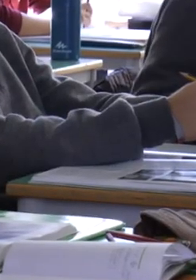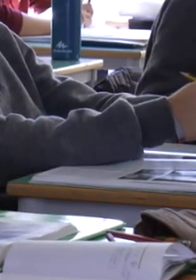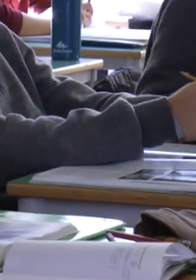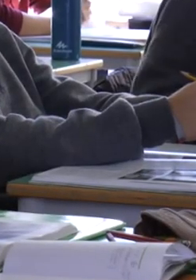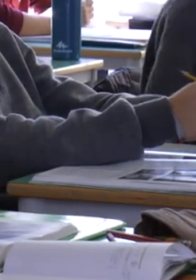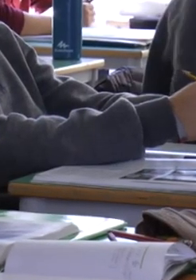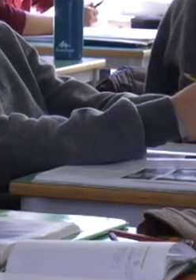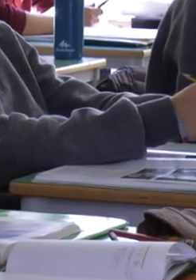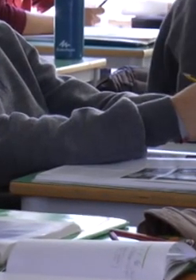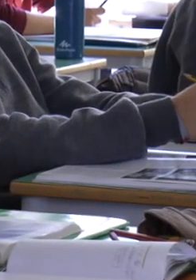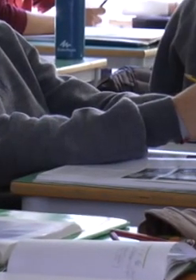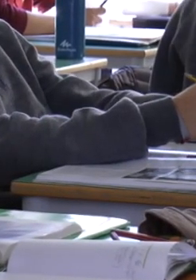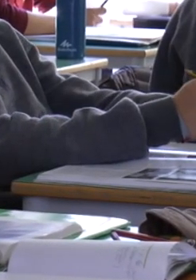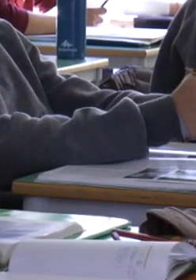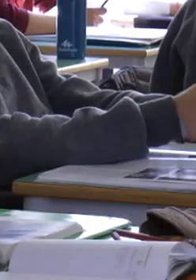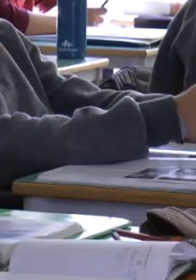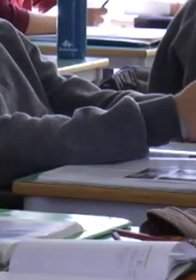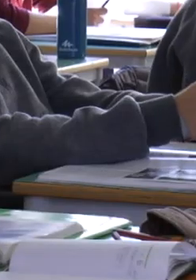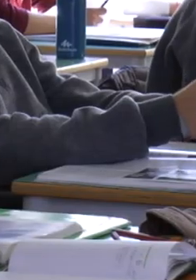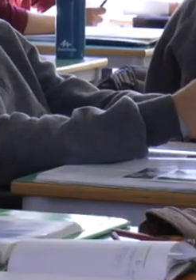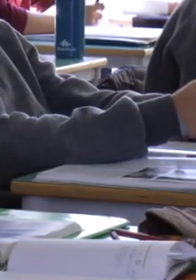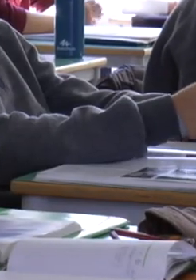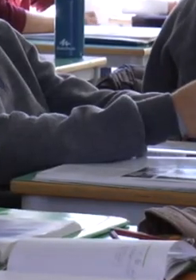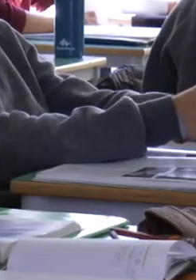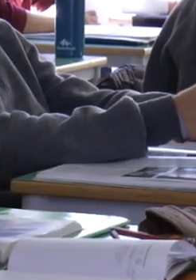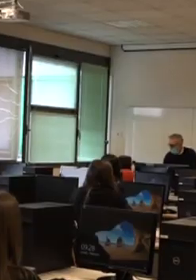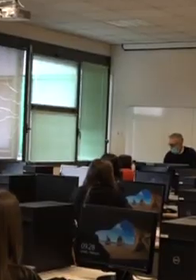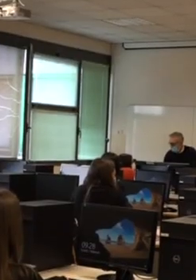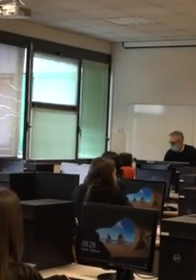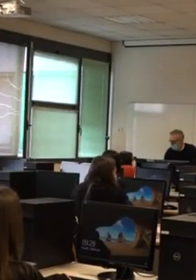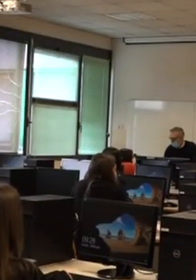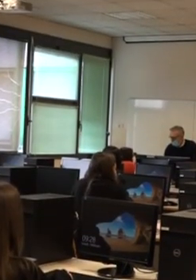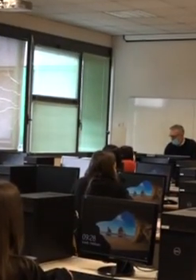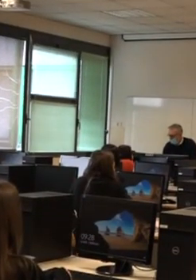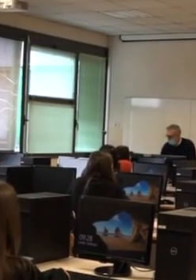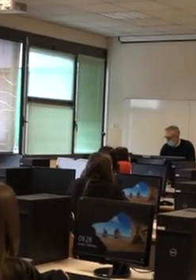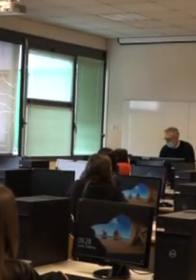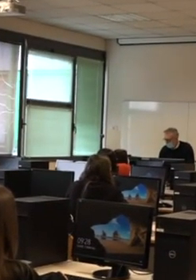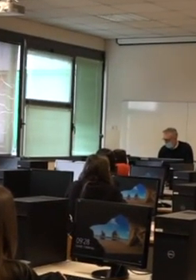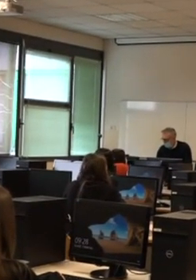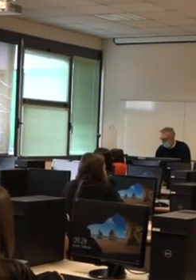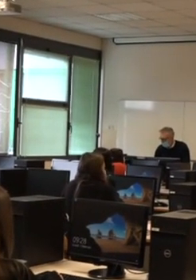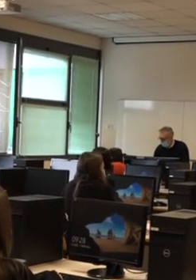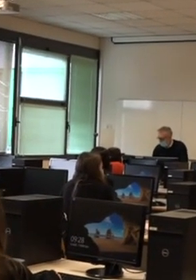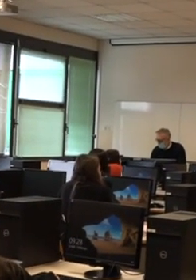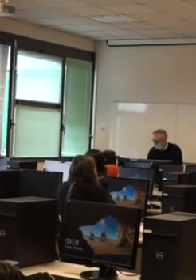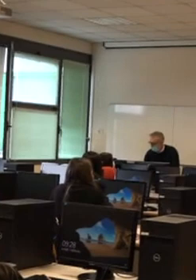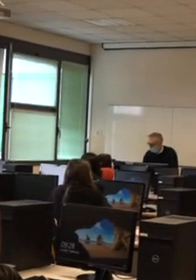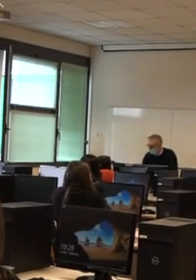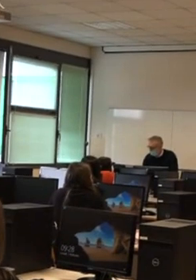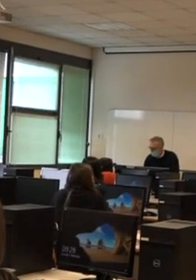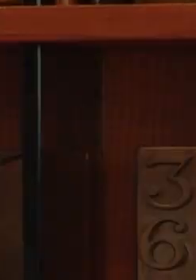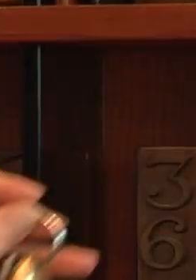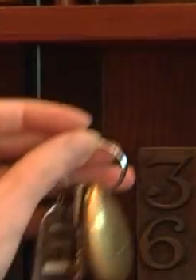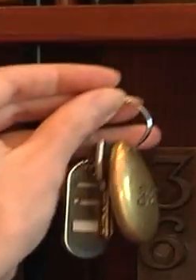discute di posticipare l'avvio dell'anno scolastico, stavolta la strada sembra tracciata e segue di poche ore l'appello lanciato dai sindaci dei comuni del